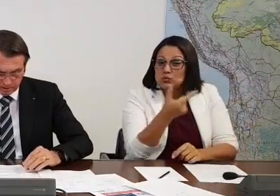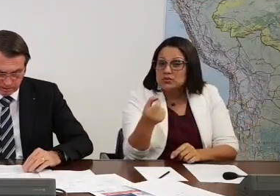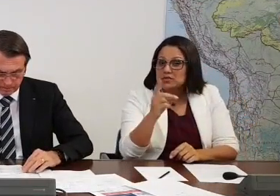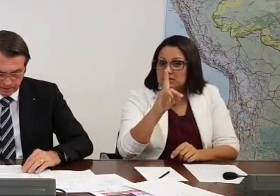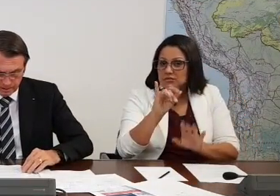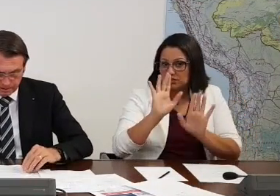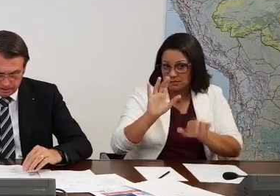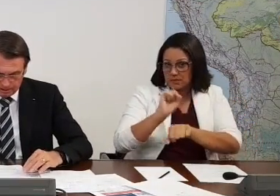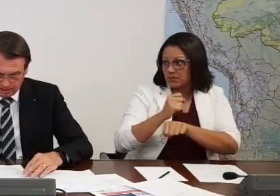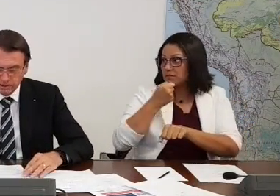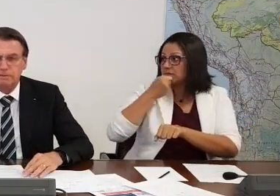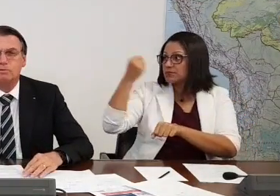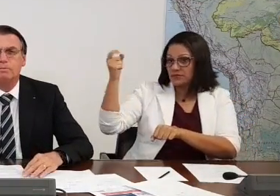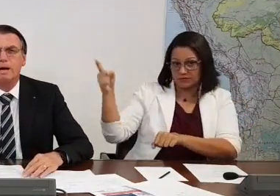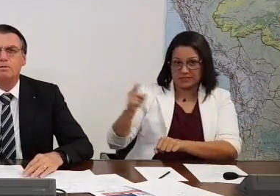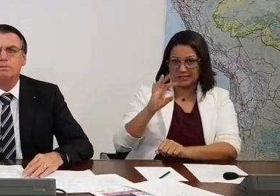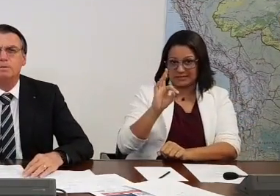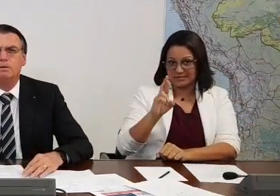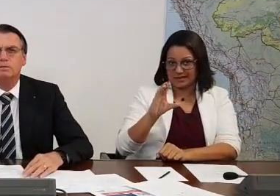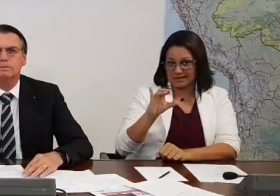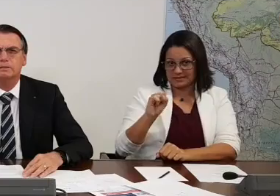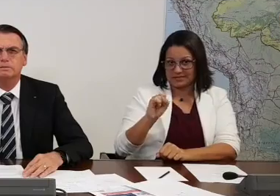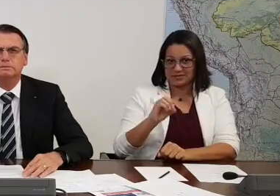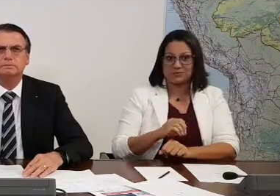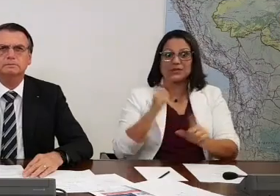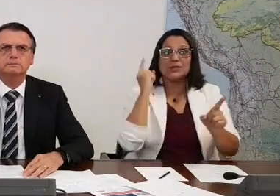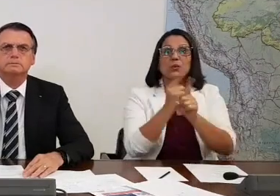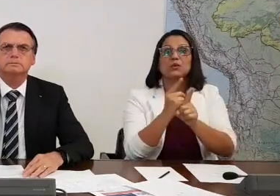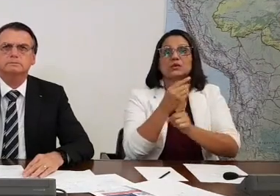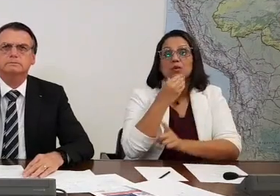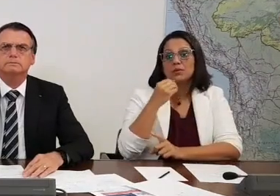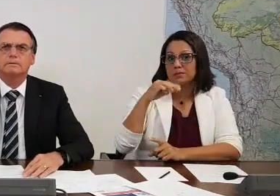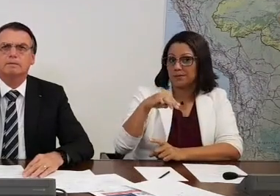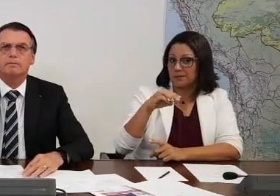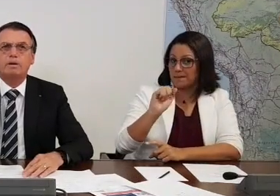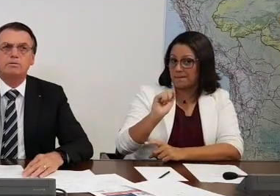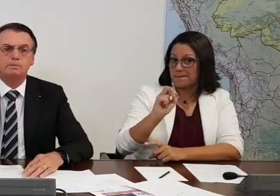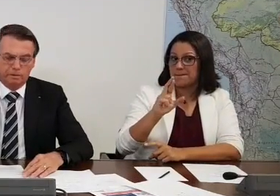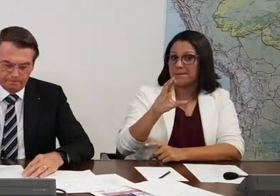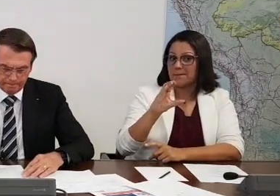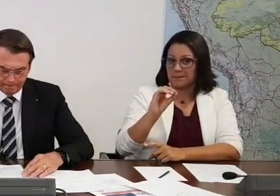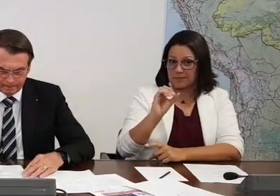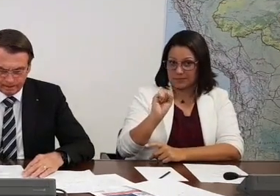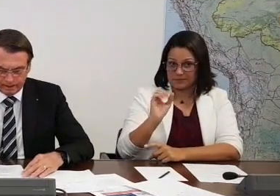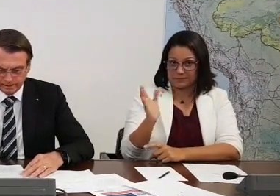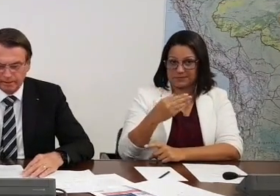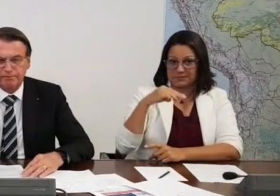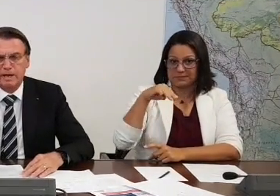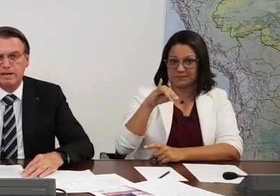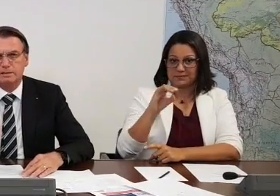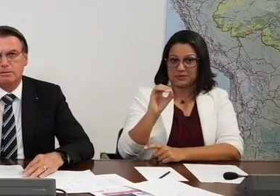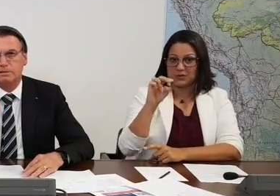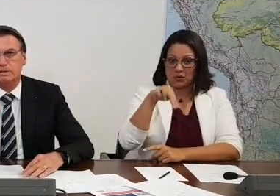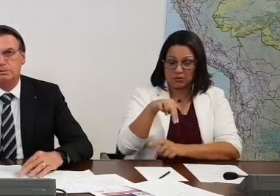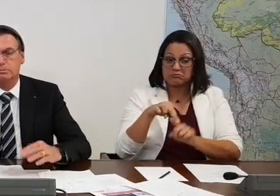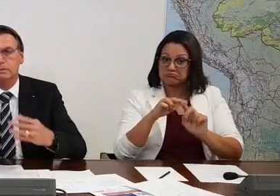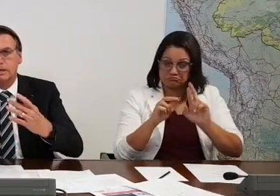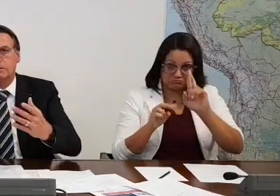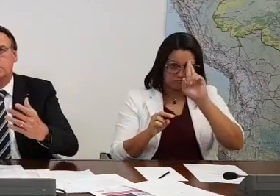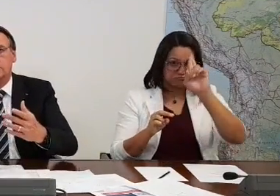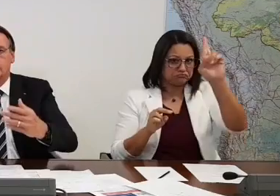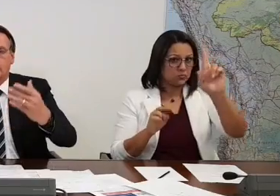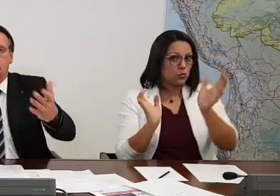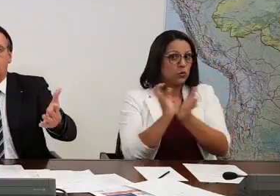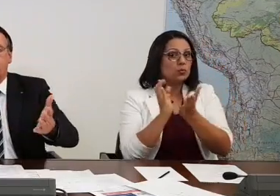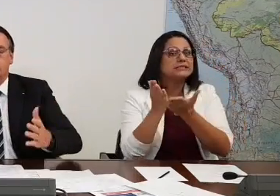pro terceiro daqui a pouquinho, estive com o Marco Mion, isso mesmo? Marcos Mion, tá na frente, na questão de